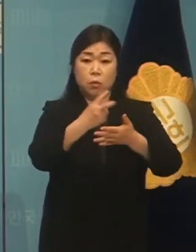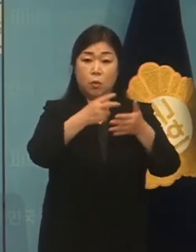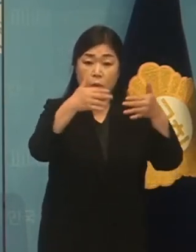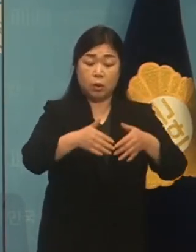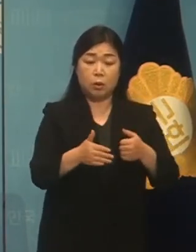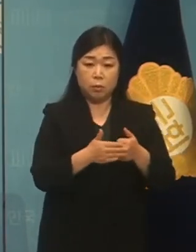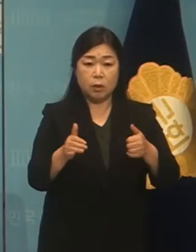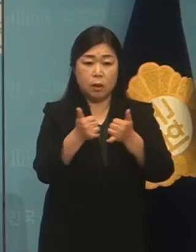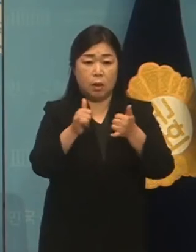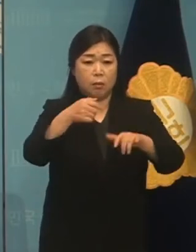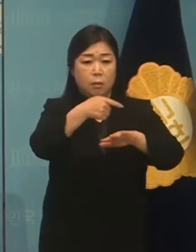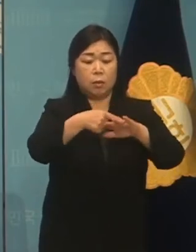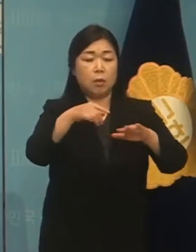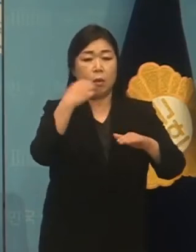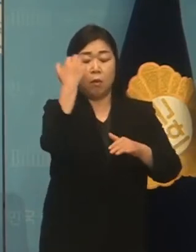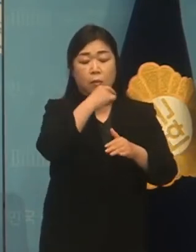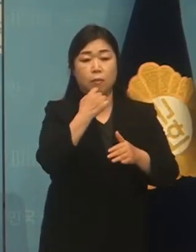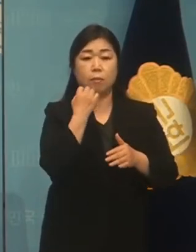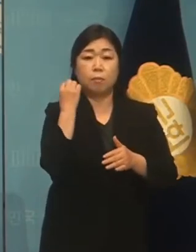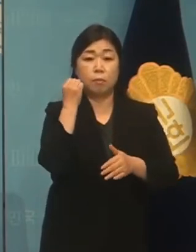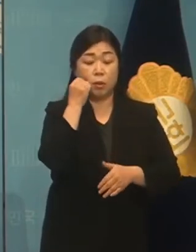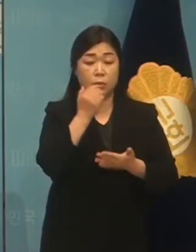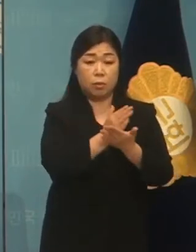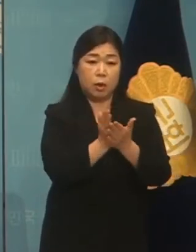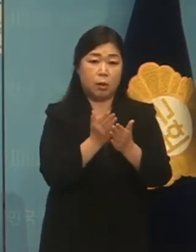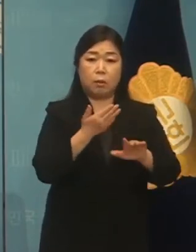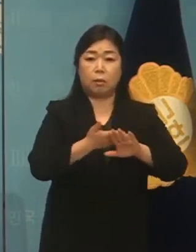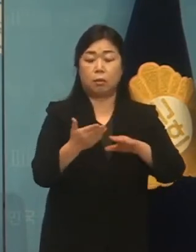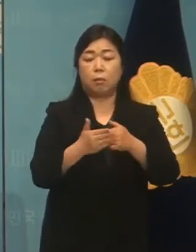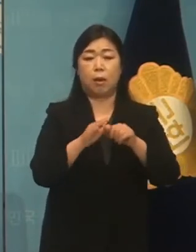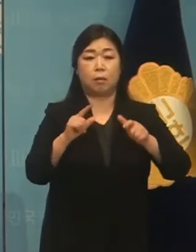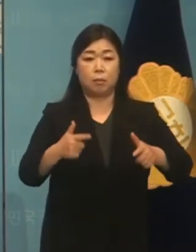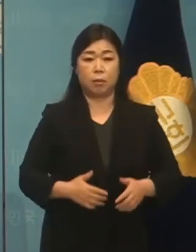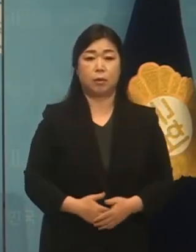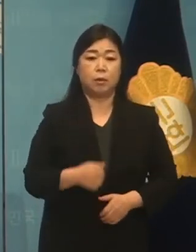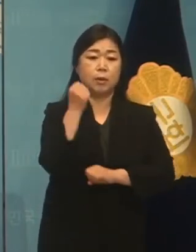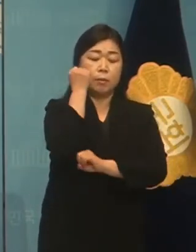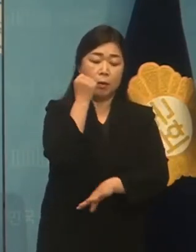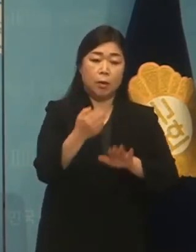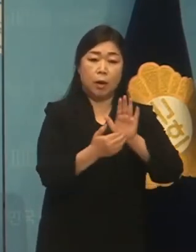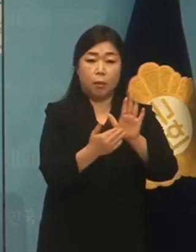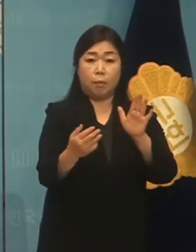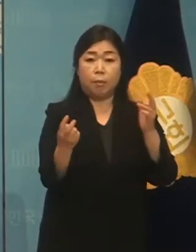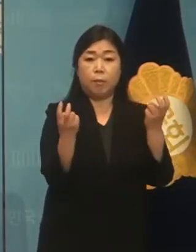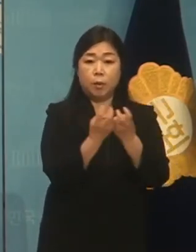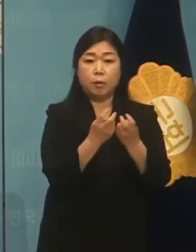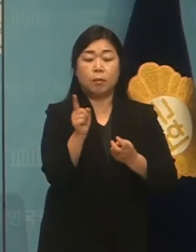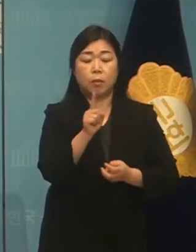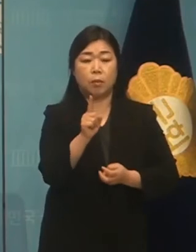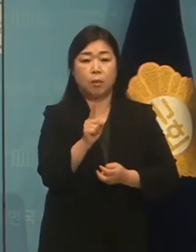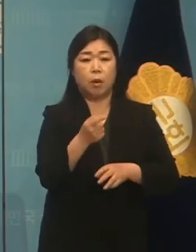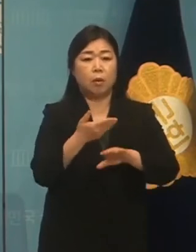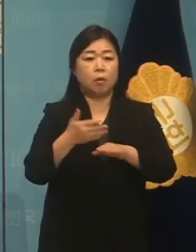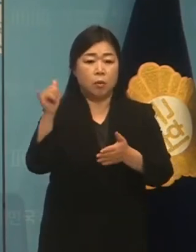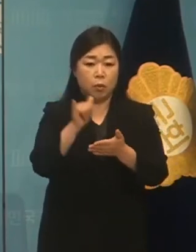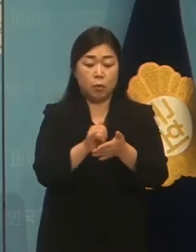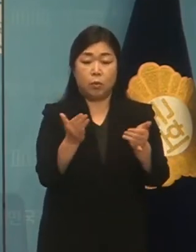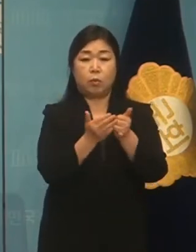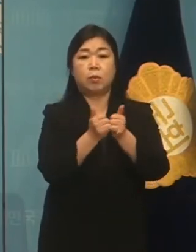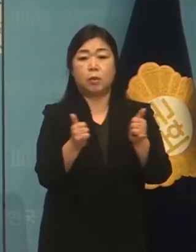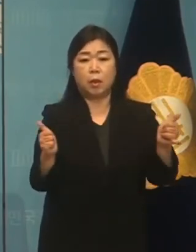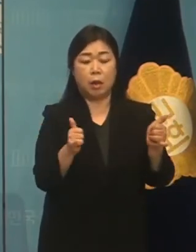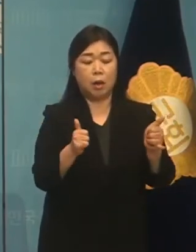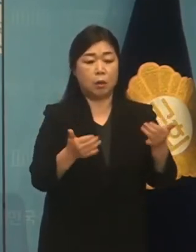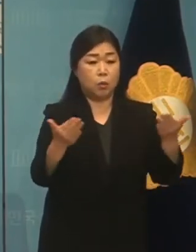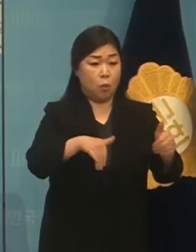달라서가 될 거 아닙니다. 근본적인 방역 대책은 국내 외국인 노동자의 초참한 노동 환경에 대한